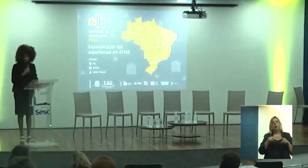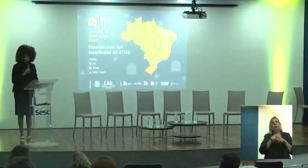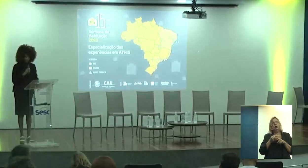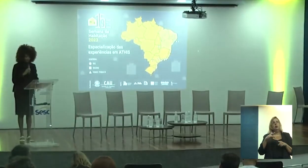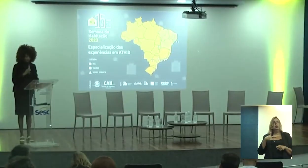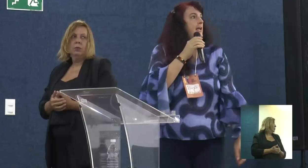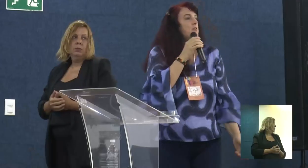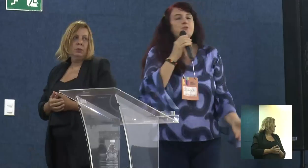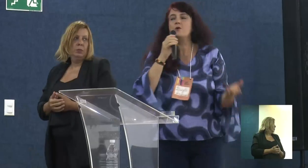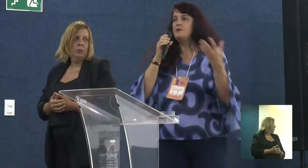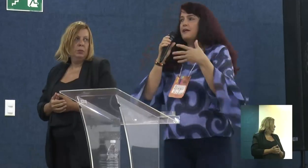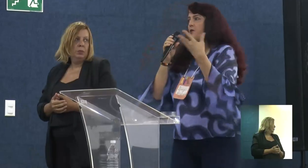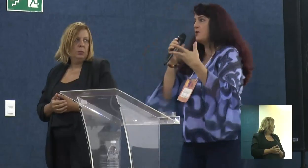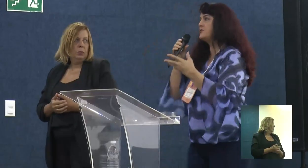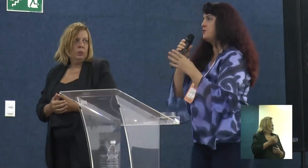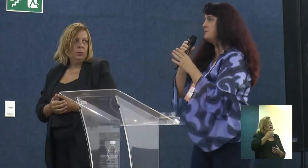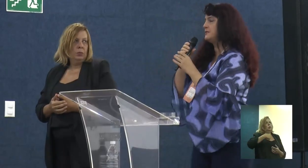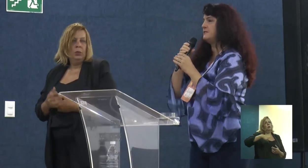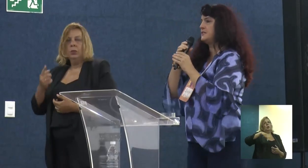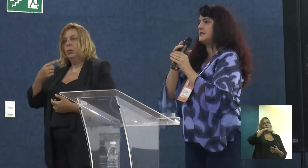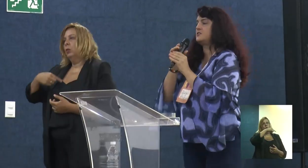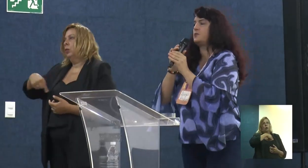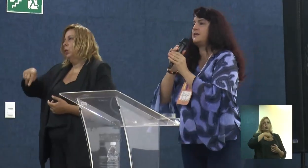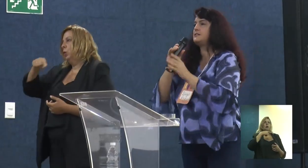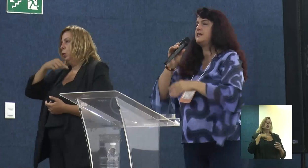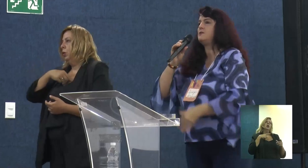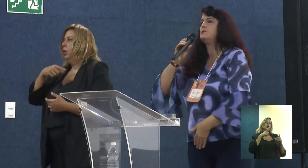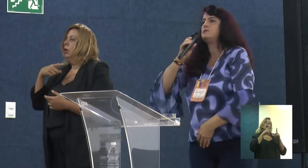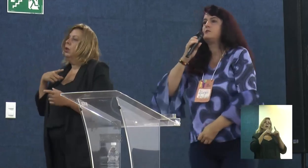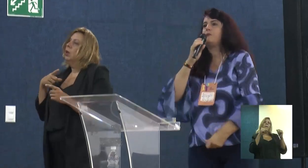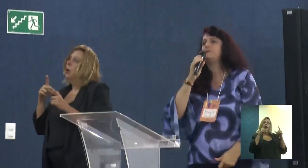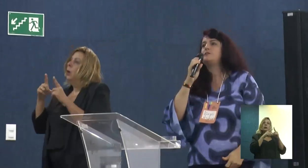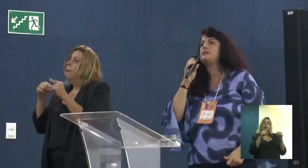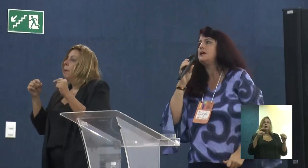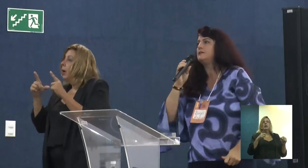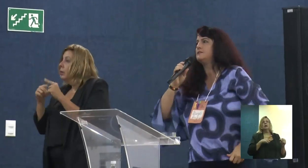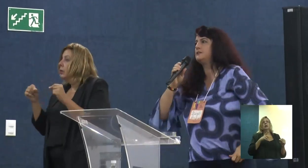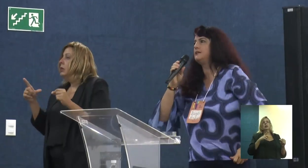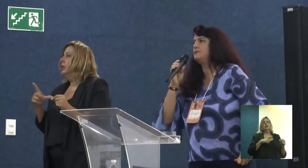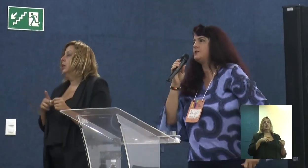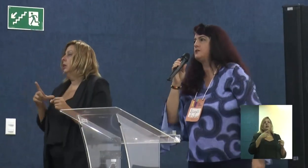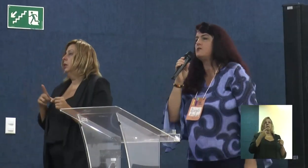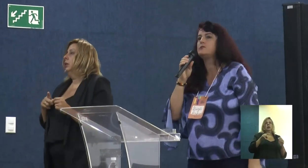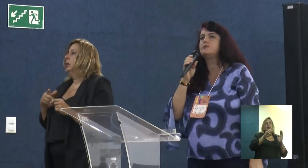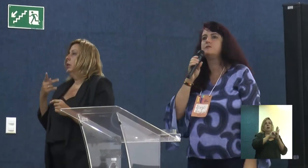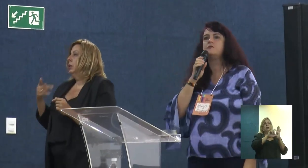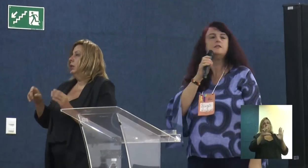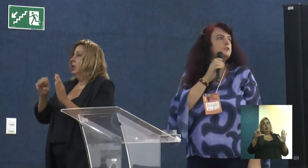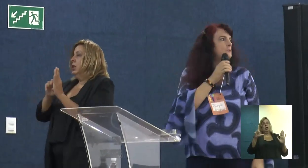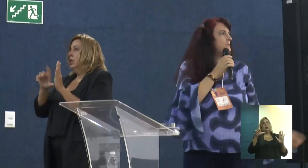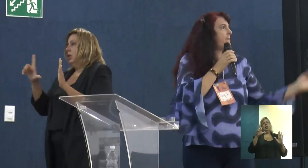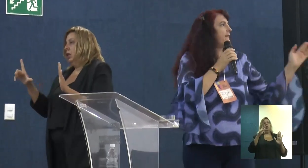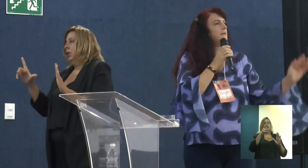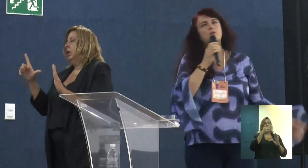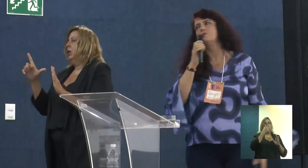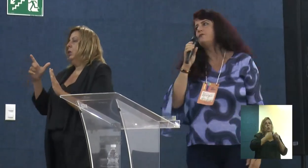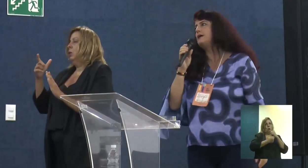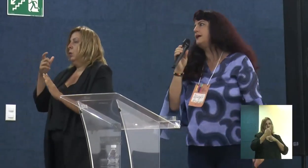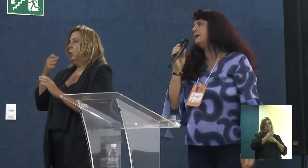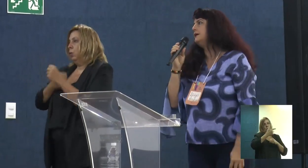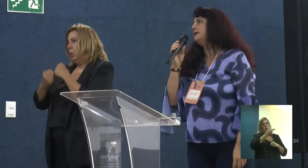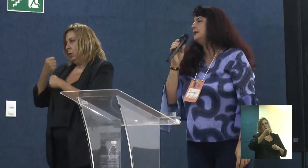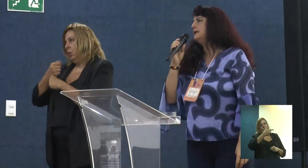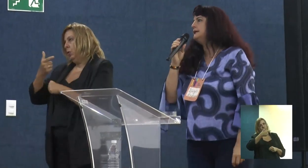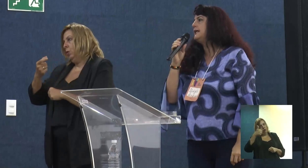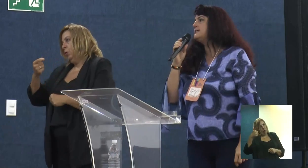Ecosistêmica. Eu sou, nós somos da Universidade de Brasília, um dos patrocinados no edital de 2021. Então eu vou